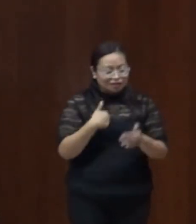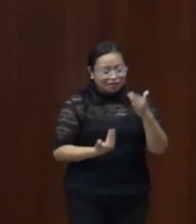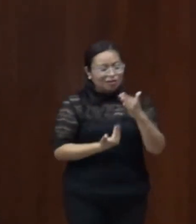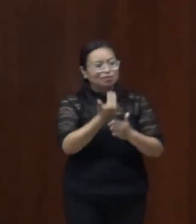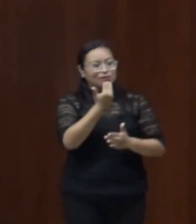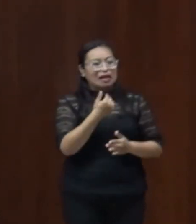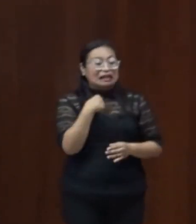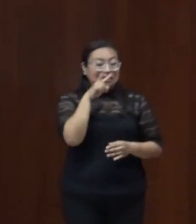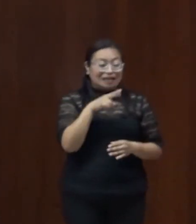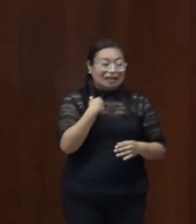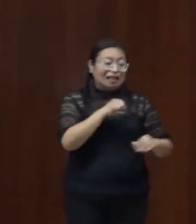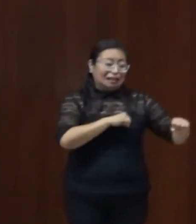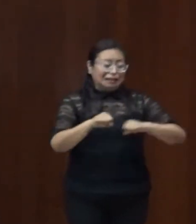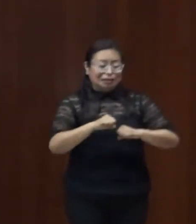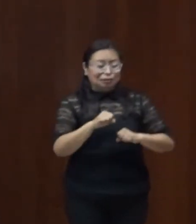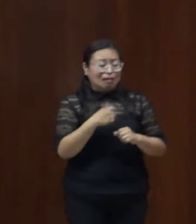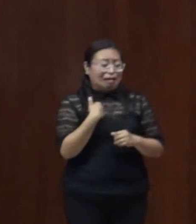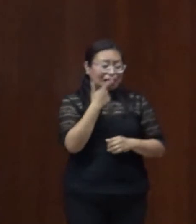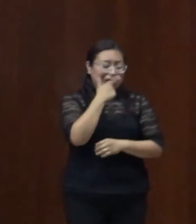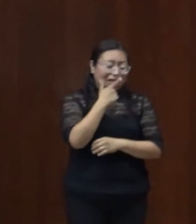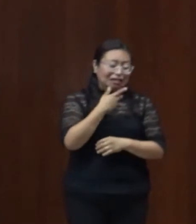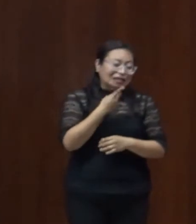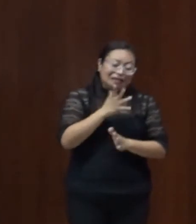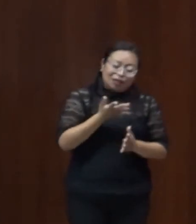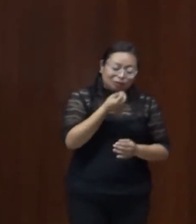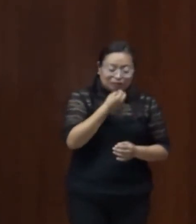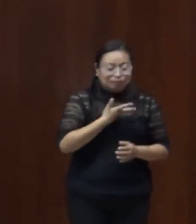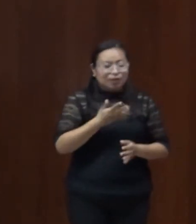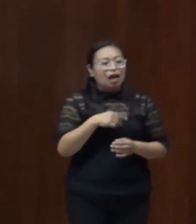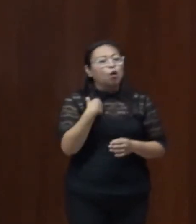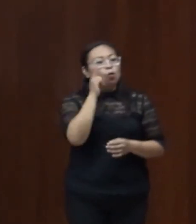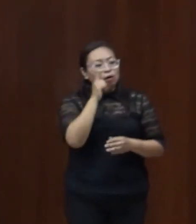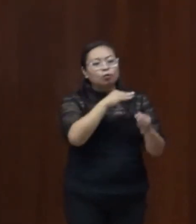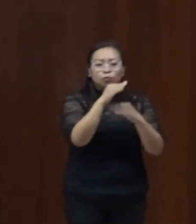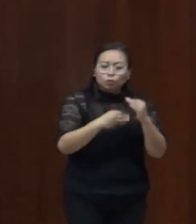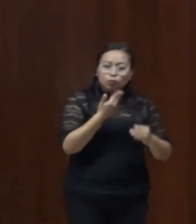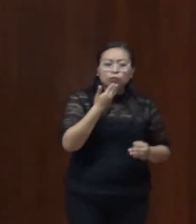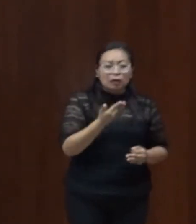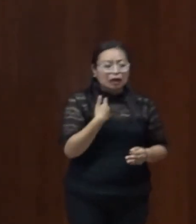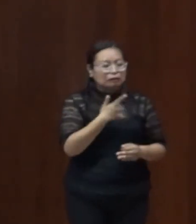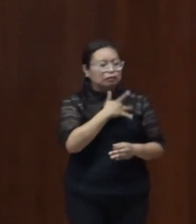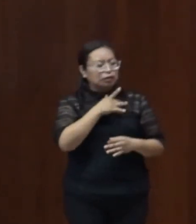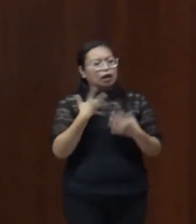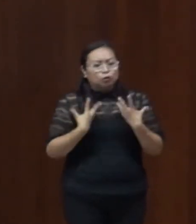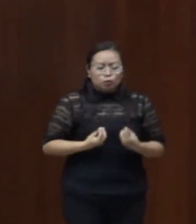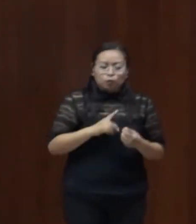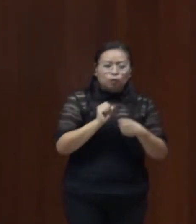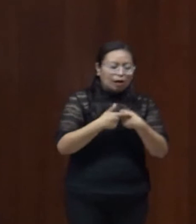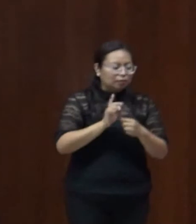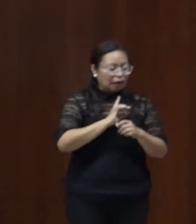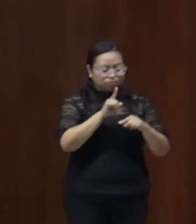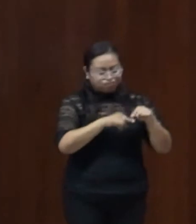sangorlotearon, ¿verdad? Espero que se encuentren bien, por el sismo, las impresiones que sentimos, pues son fuertes,